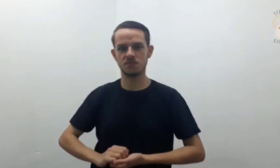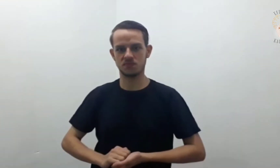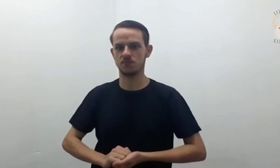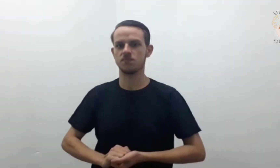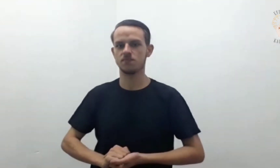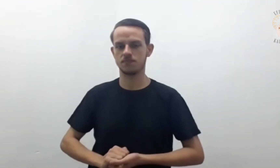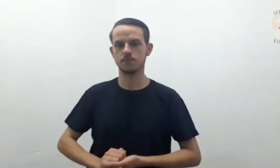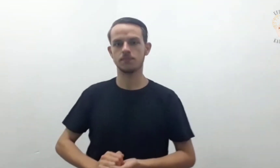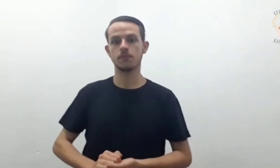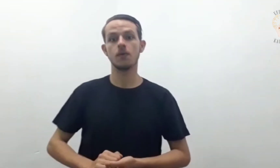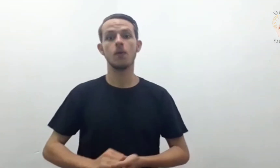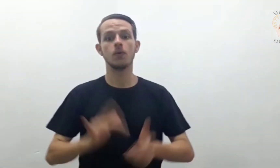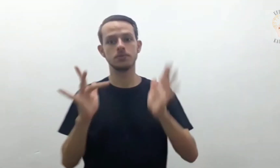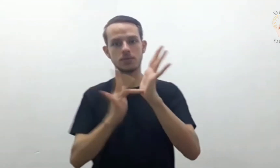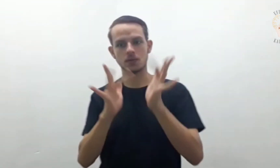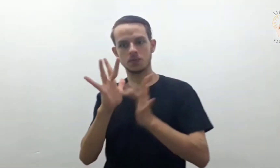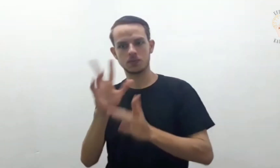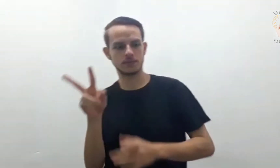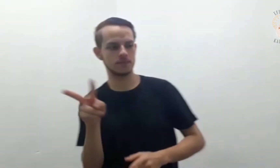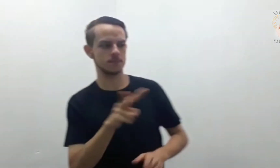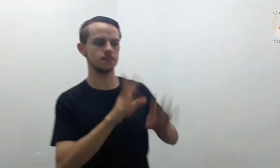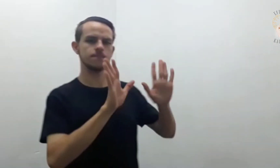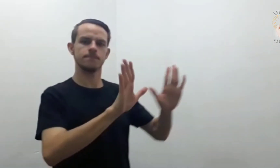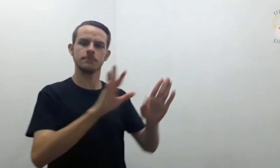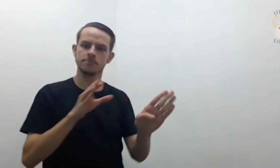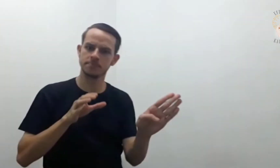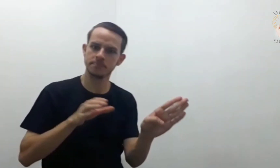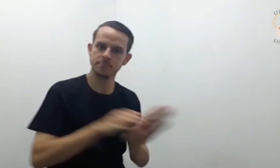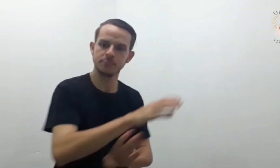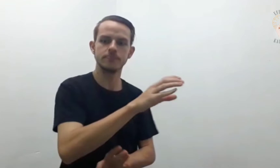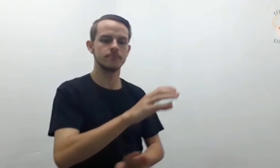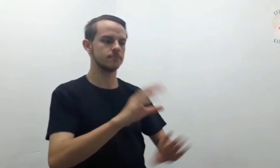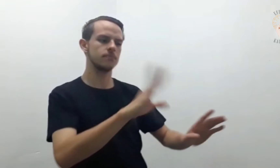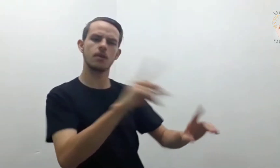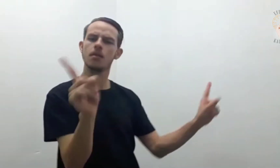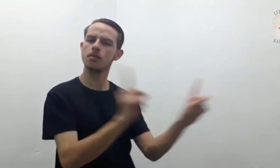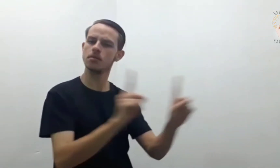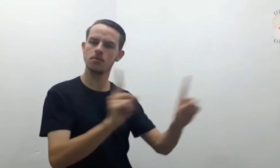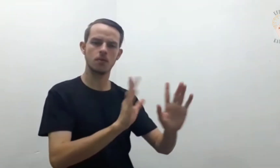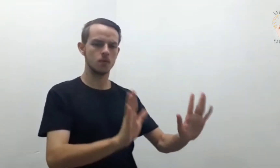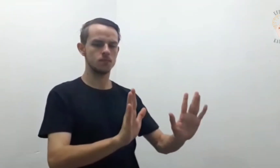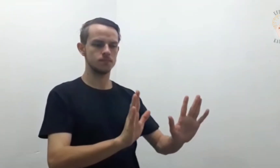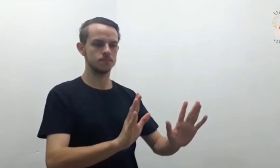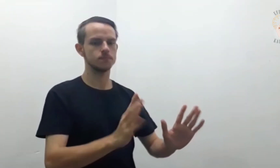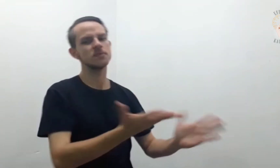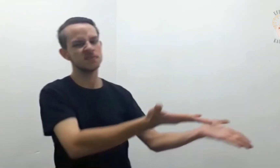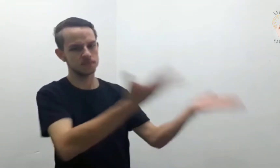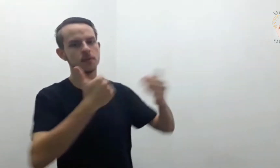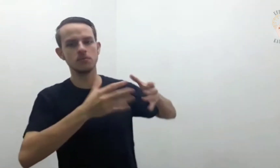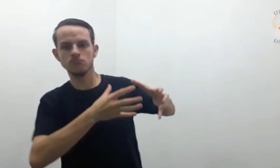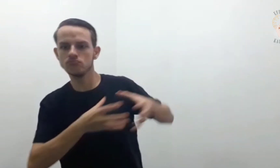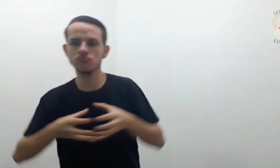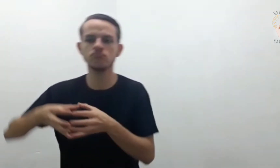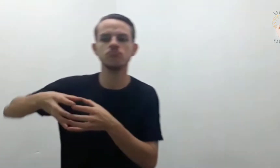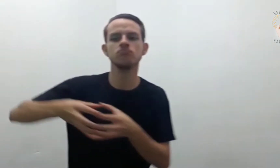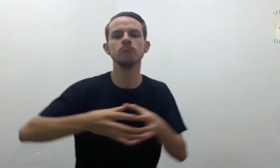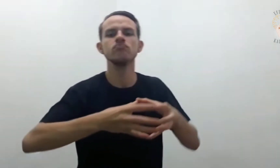Jesus, porém, voltou-se e repreendeu-os E partiram para